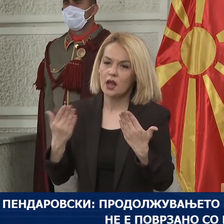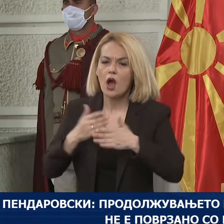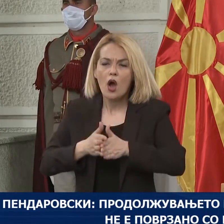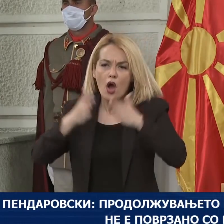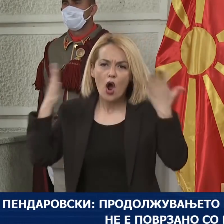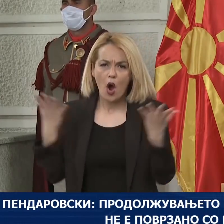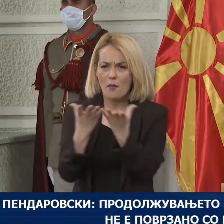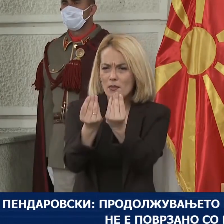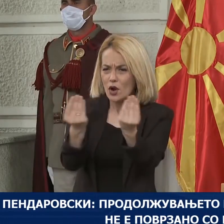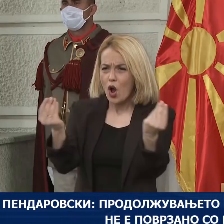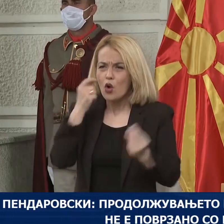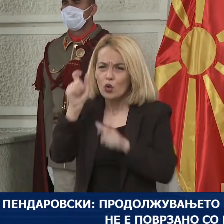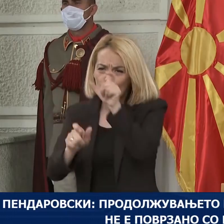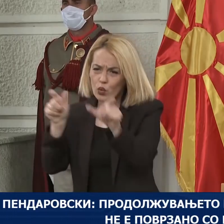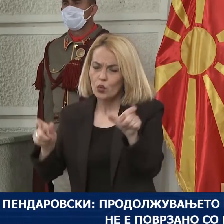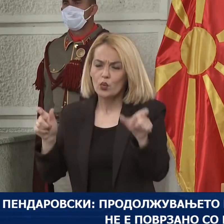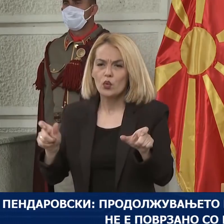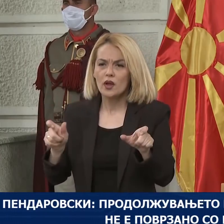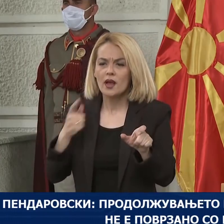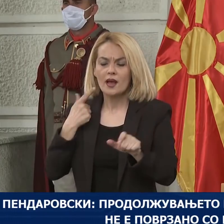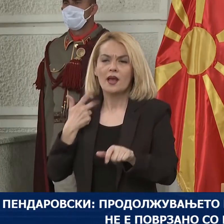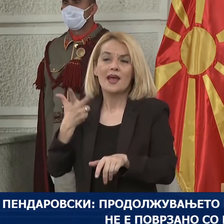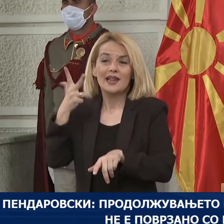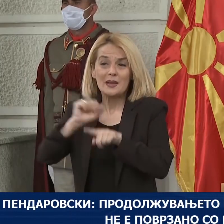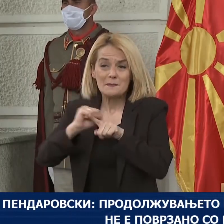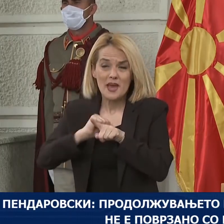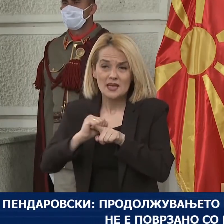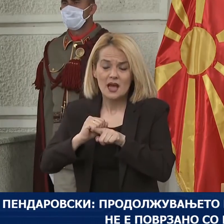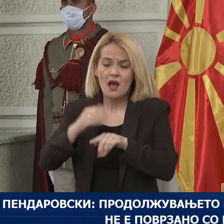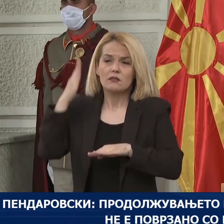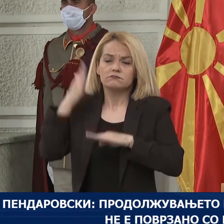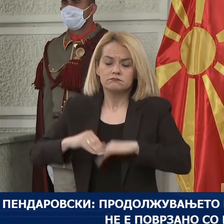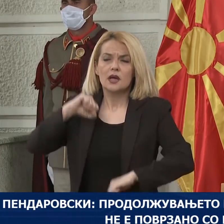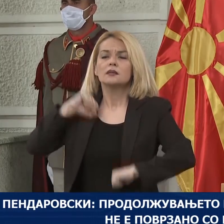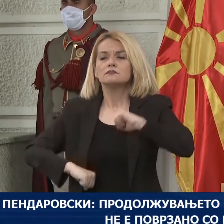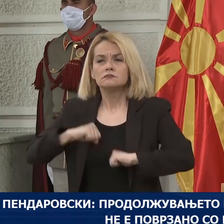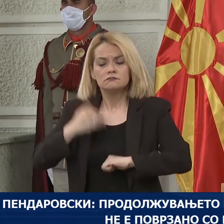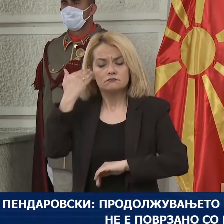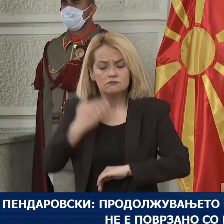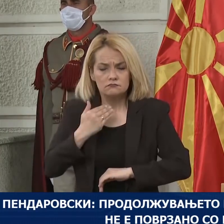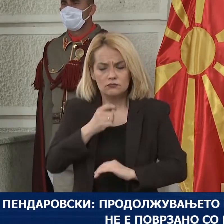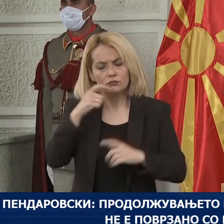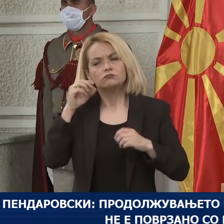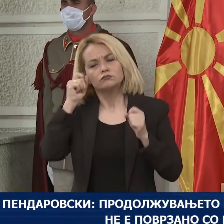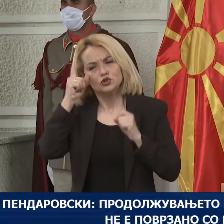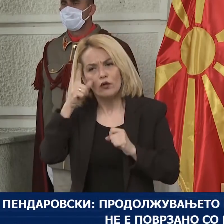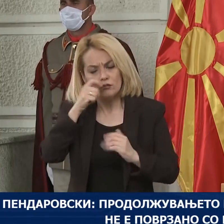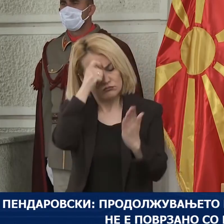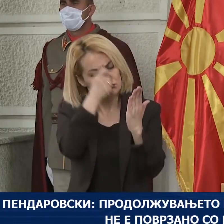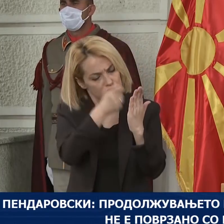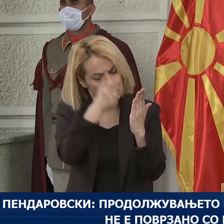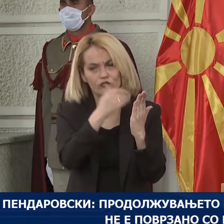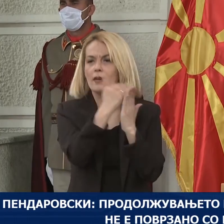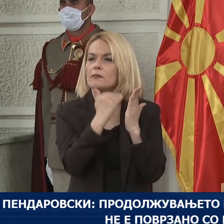огромното мнозинство наши градњани, за тоа што овеќе трет месец, крајно, дисциплинирано и совесно ги почитуваат